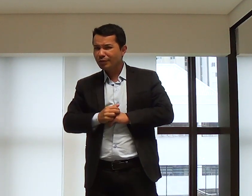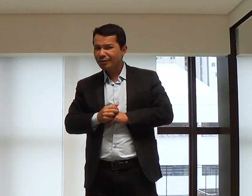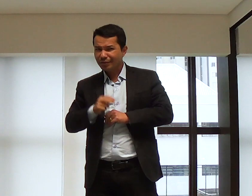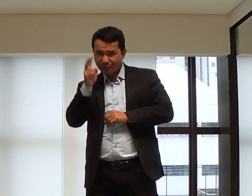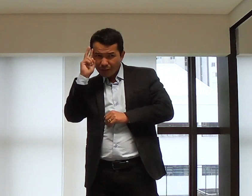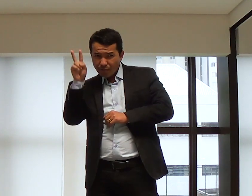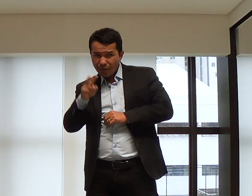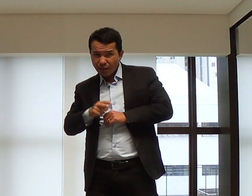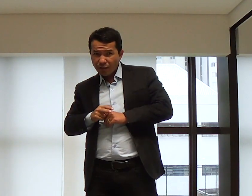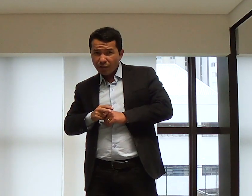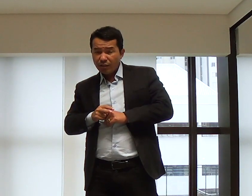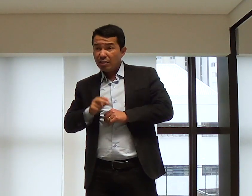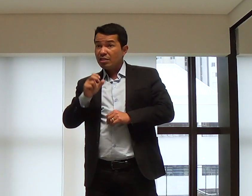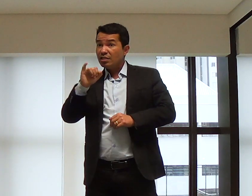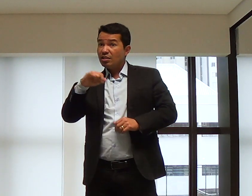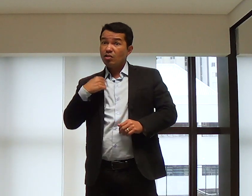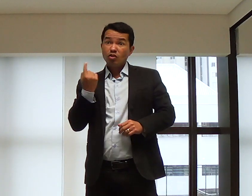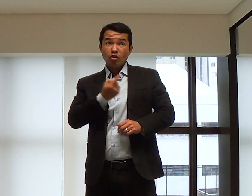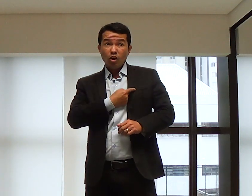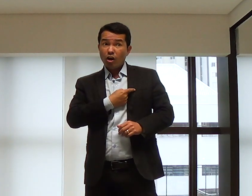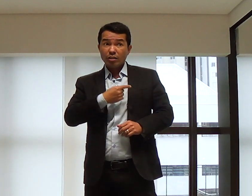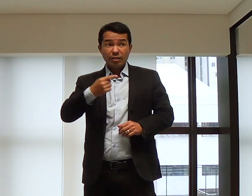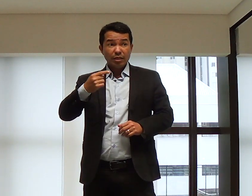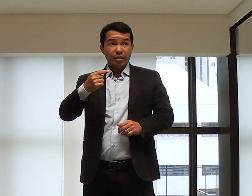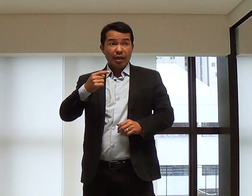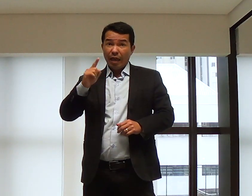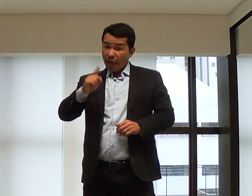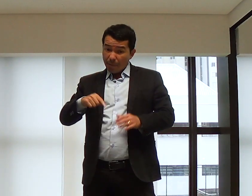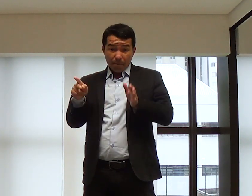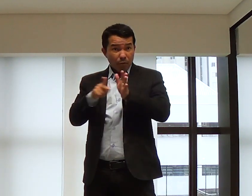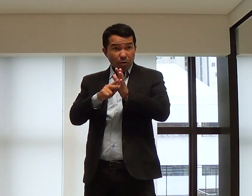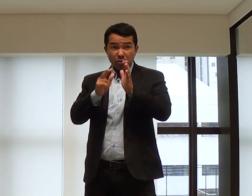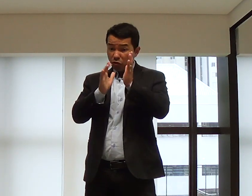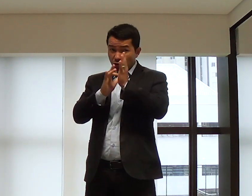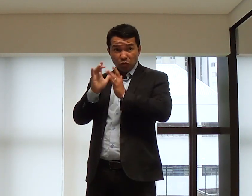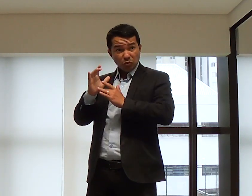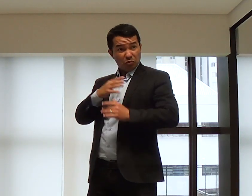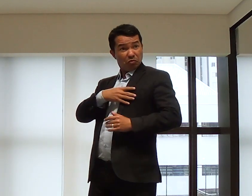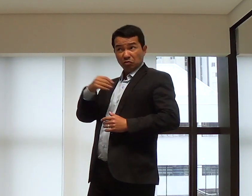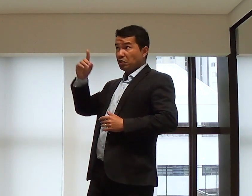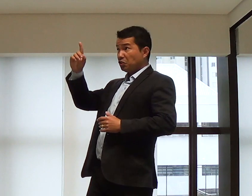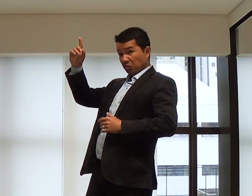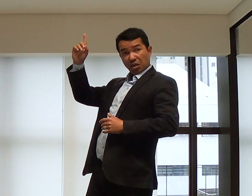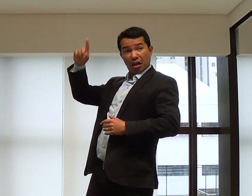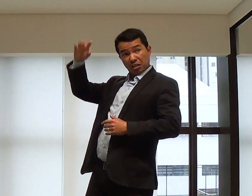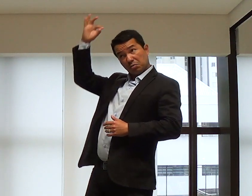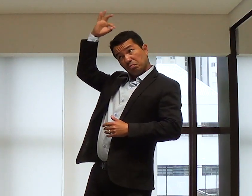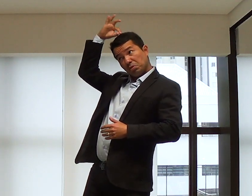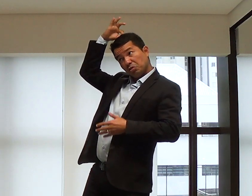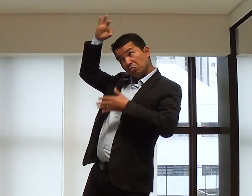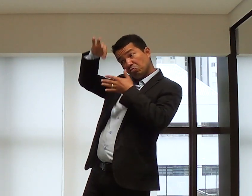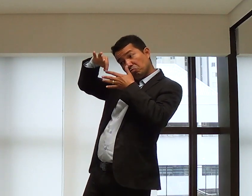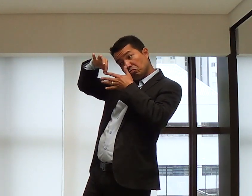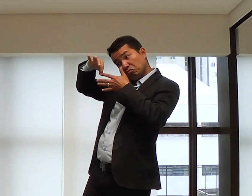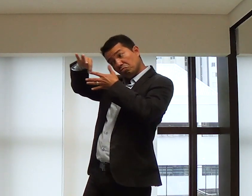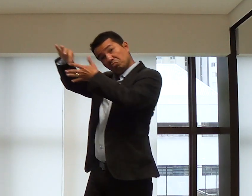versículo 25, também nos diz isso. Que nós somos,